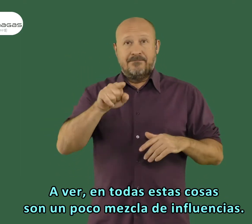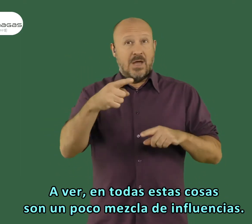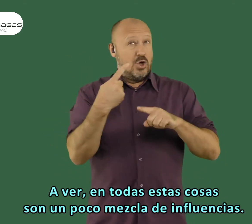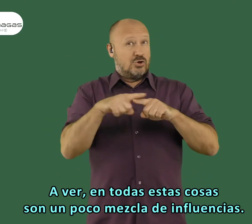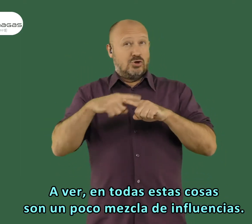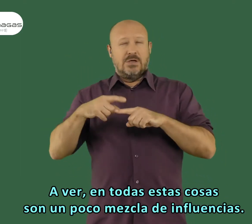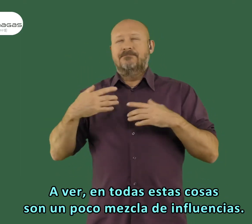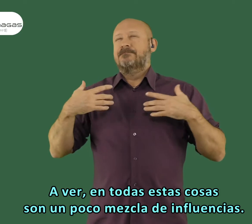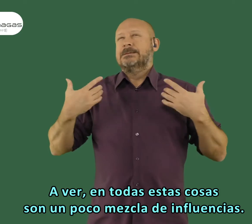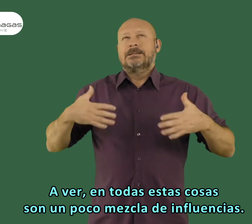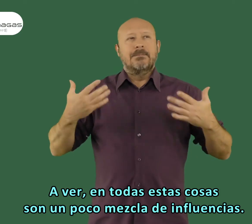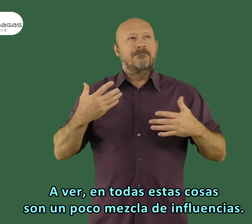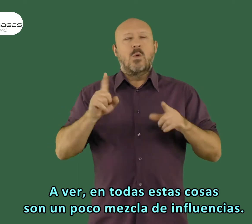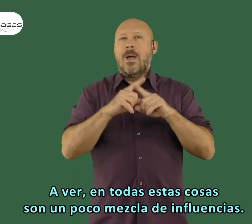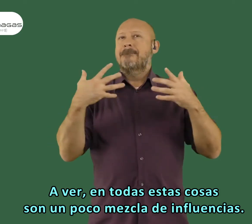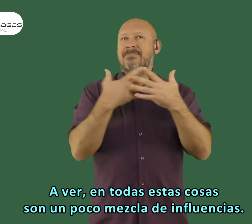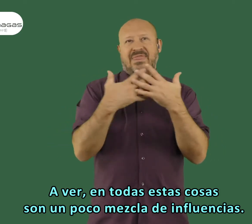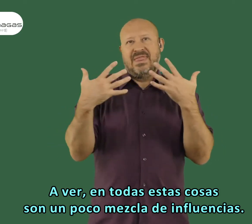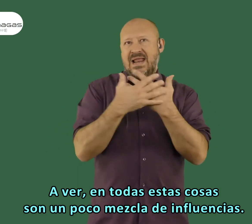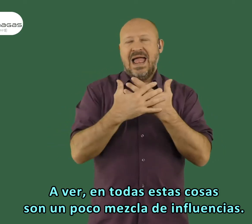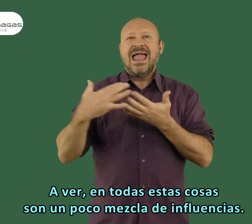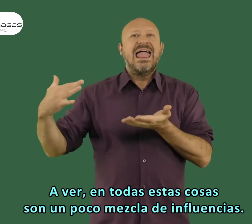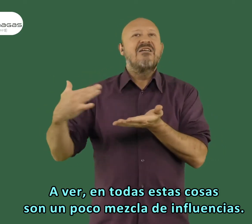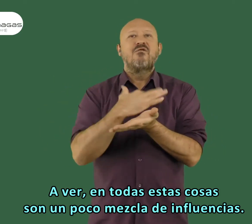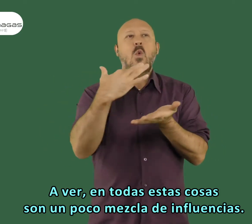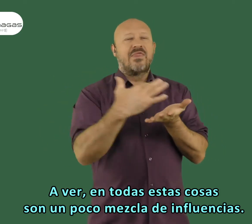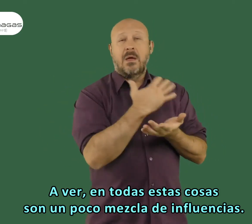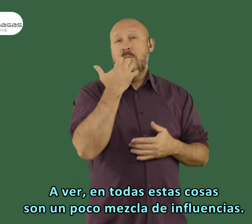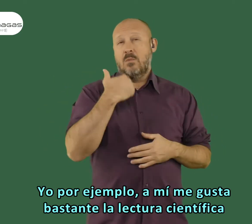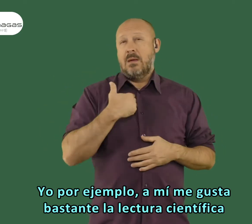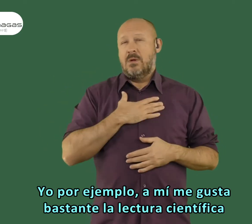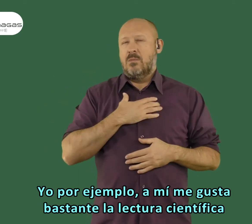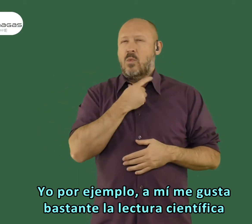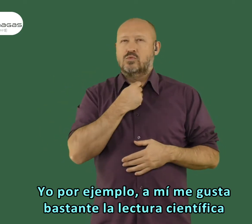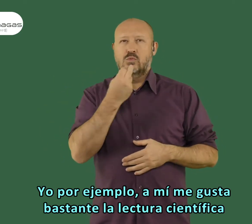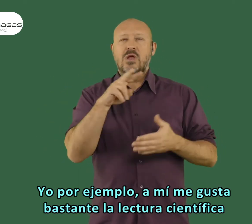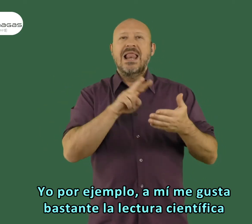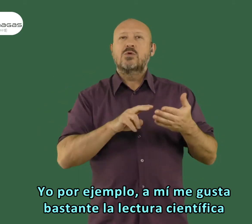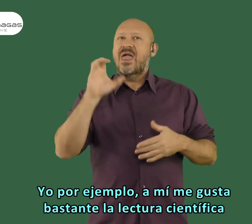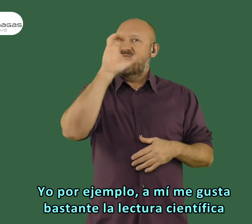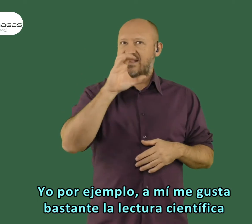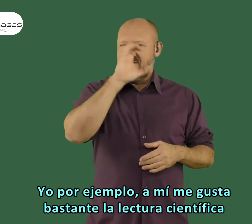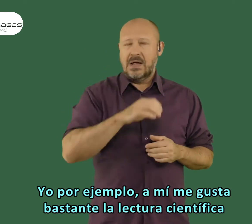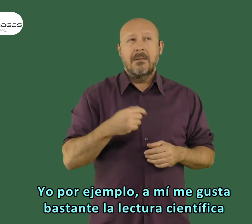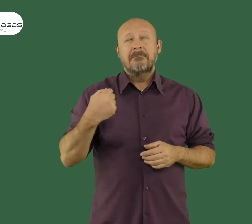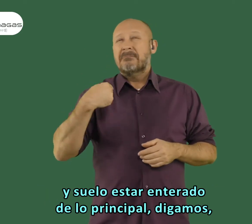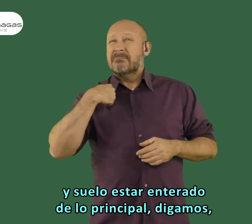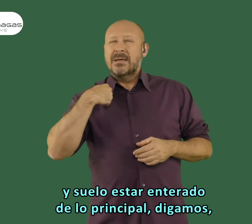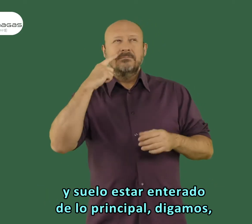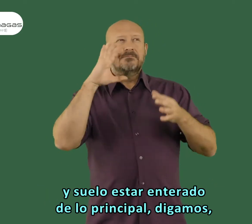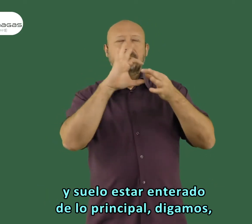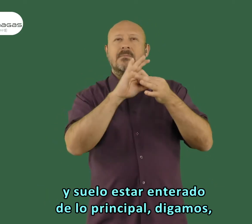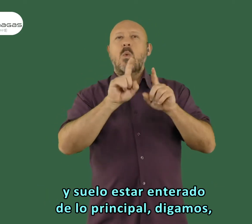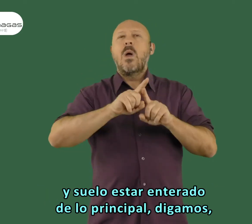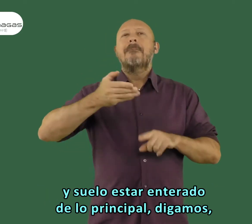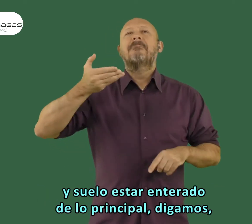A ver, todas estas cosas son un poco mezcla de influencias. Yo, por ejemplo, a mí me gusta bastante la lectura científica y